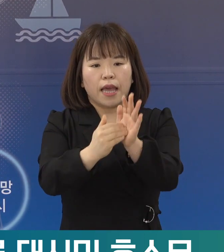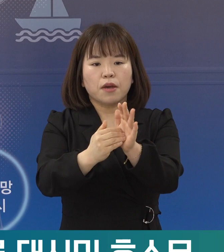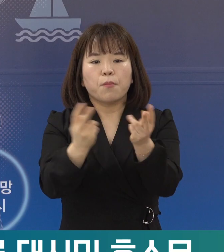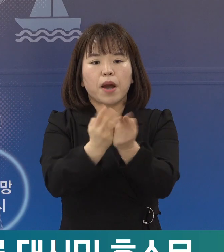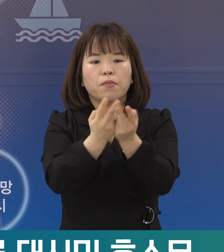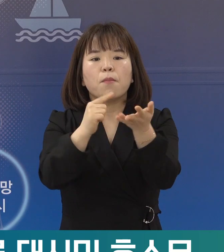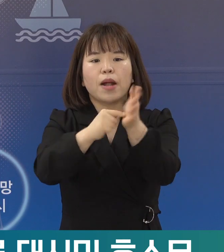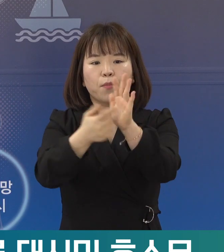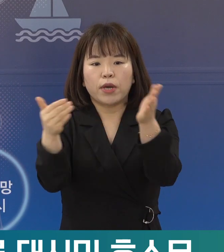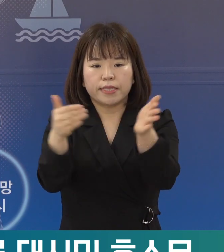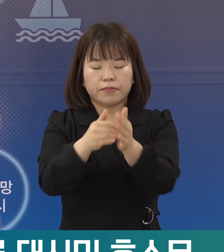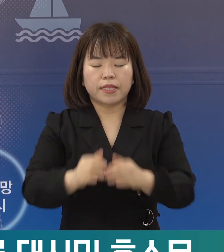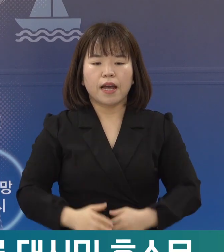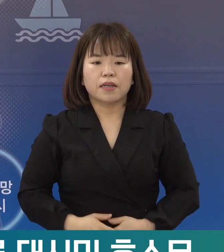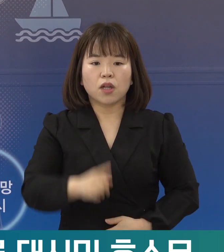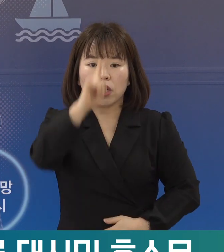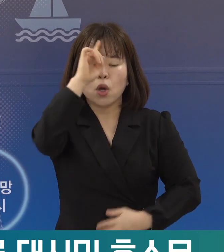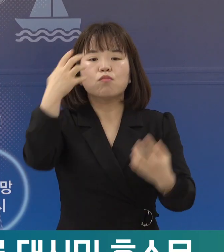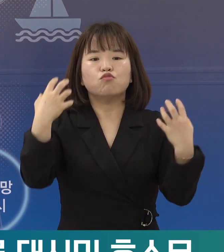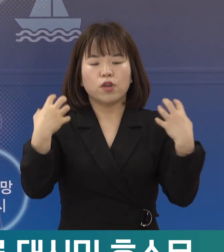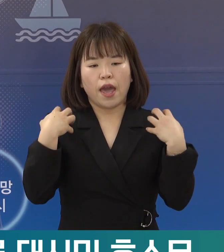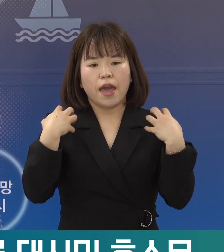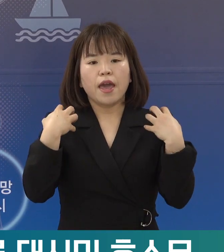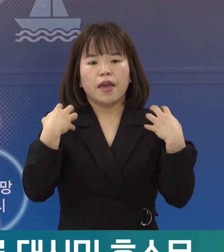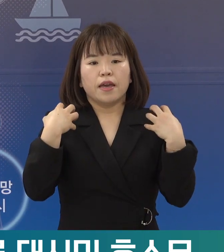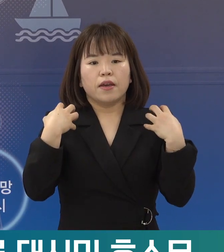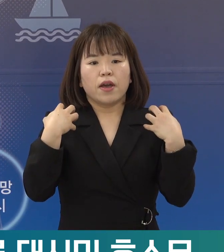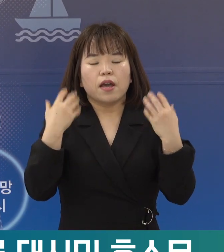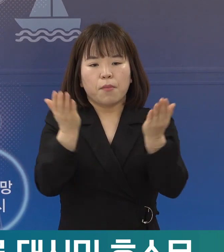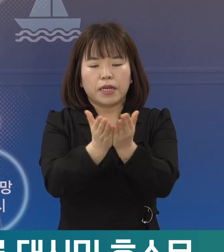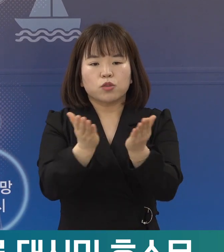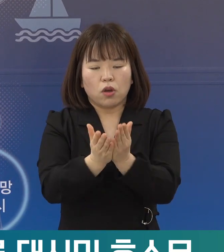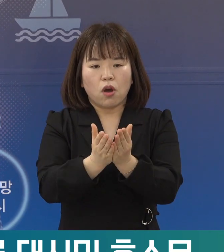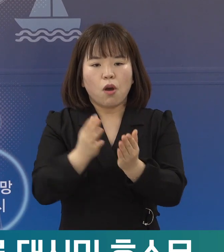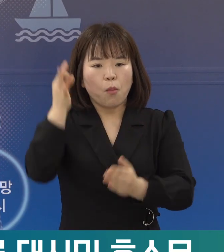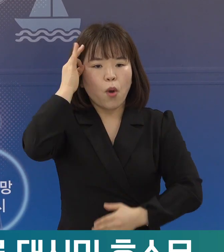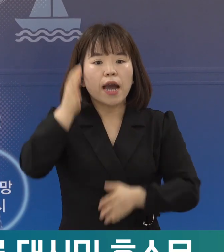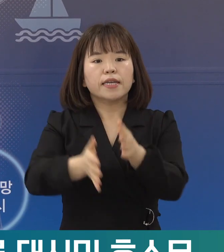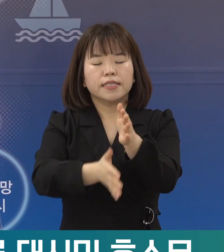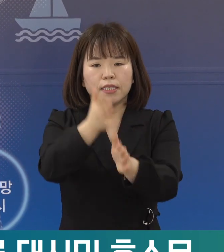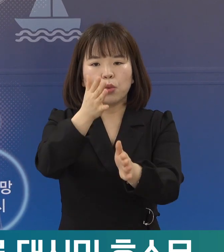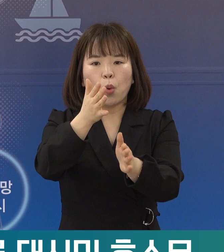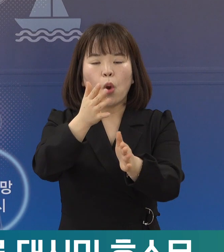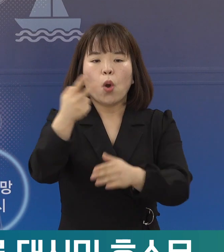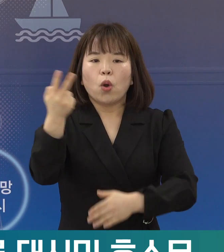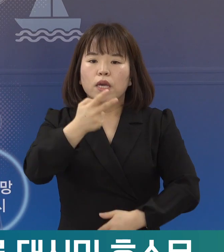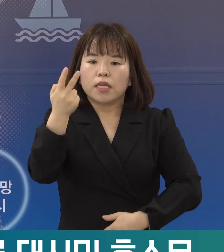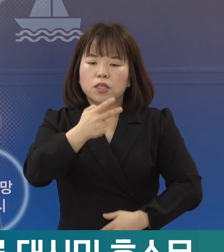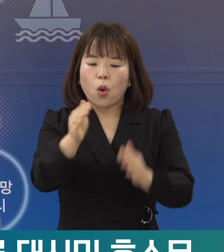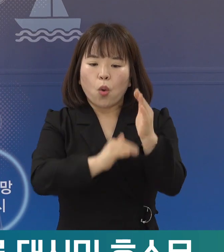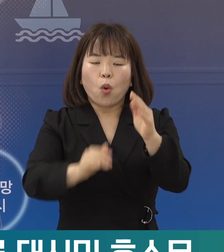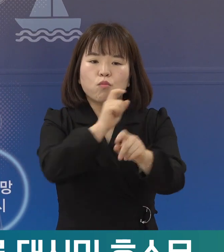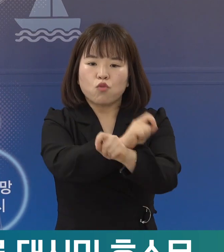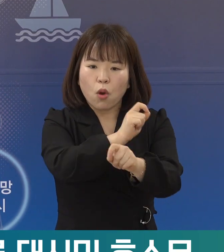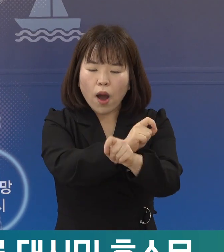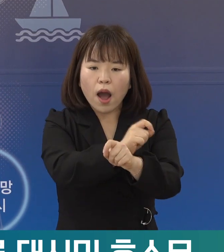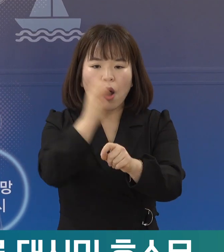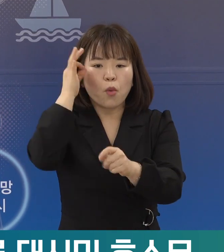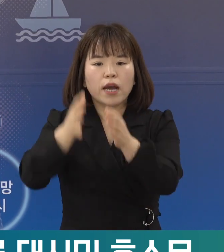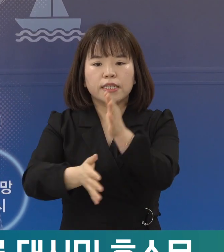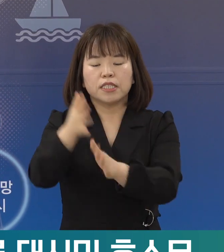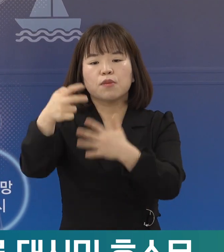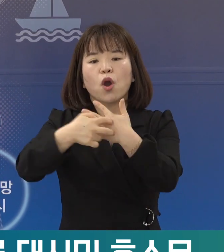발표했습니다. 이란 정부의 대응 체계에 맞춰 우리 시도 이천여 공직자와 부항시